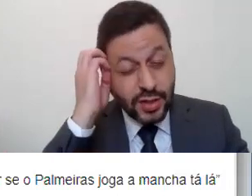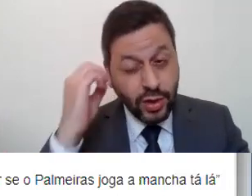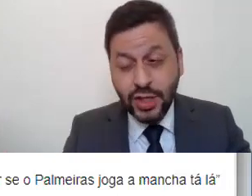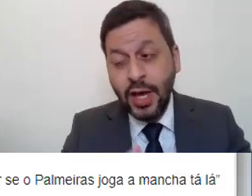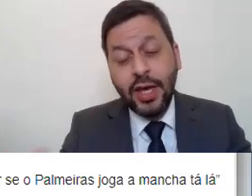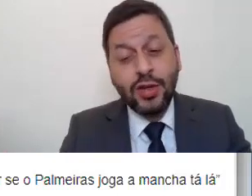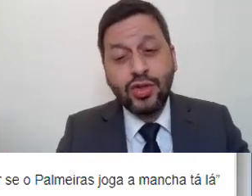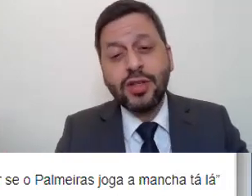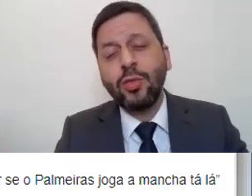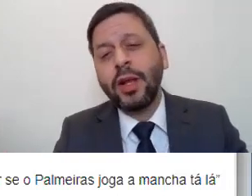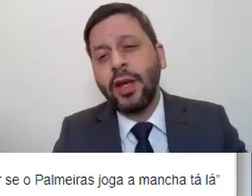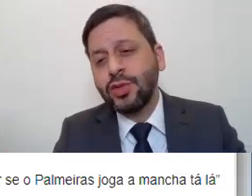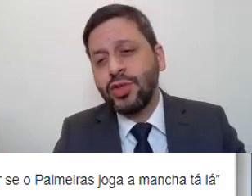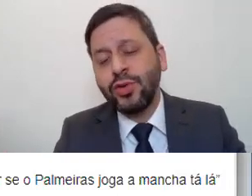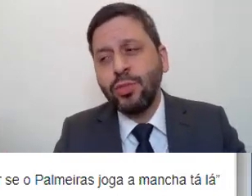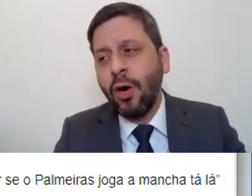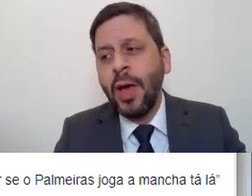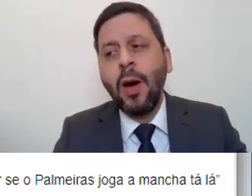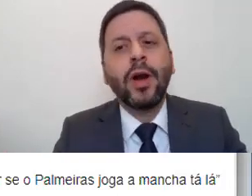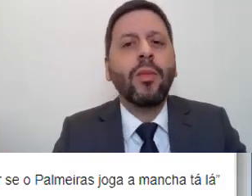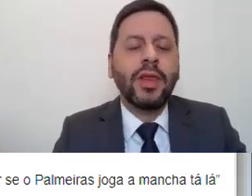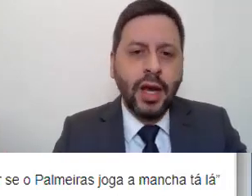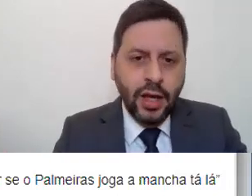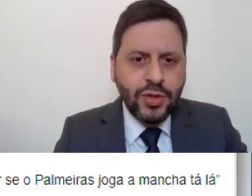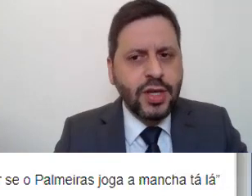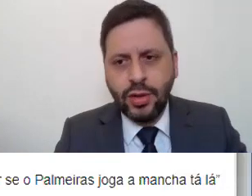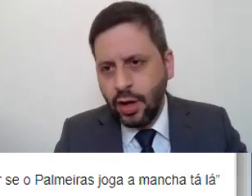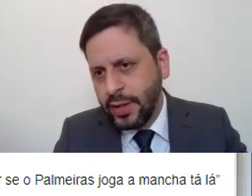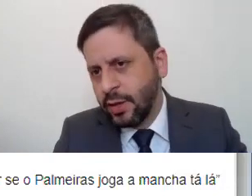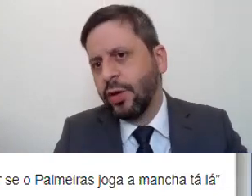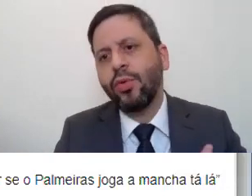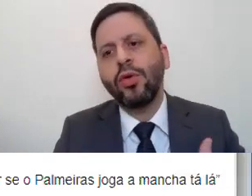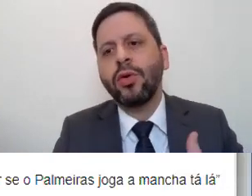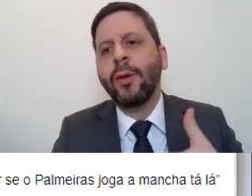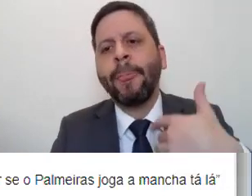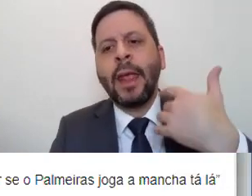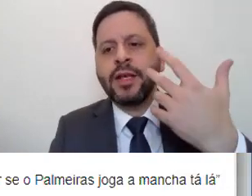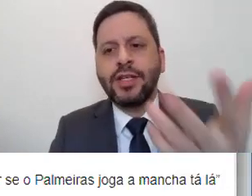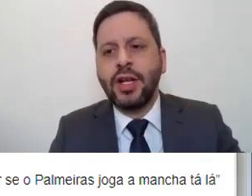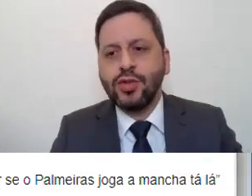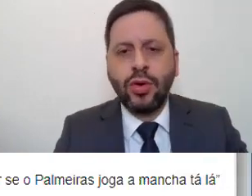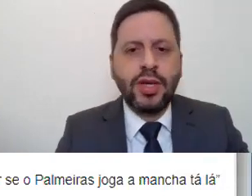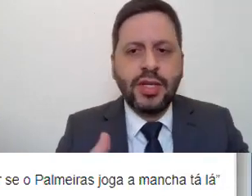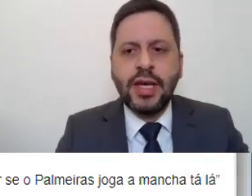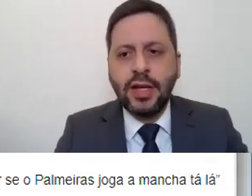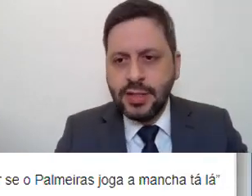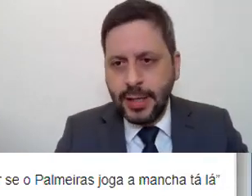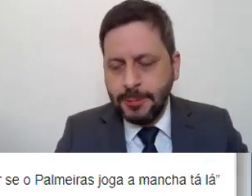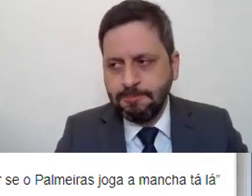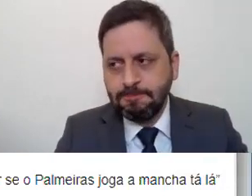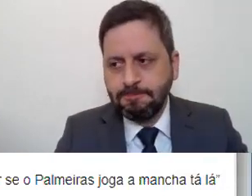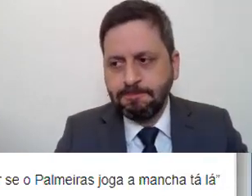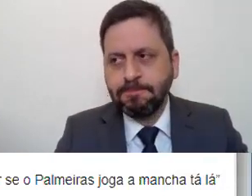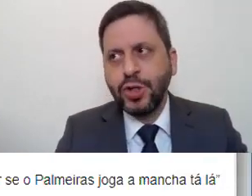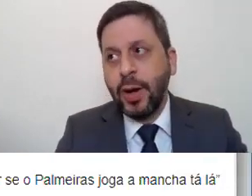travestidos e torcedores que se utilizam no pretexto de futebol para cometer crimes, seja o dano a patrimônio público, seja lesões, etc,